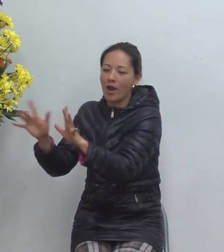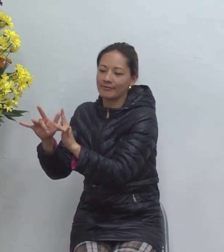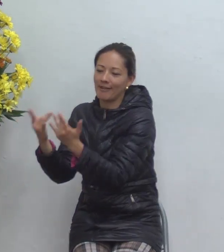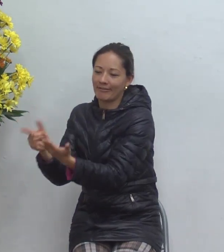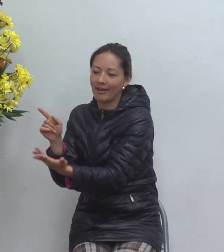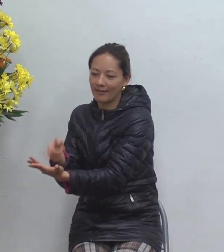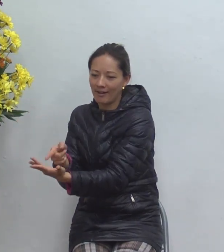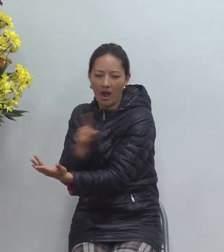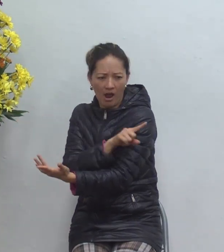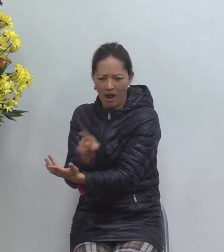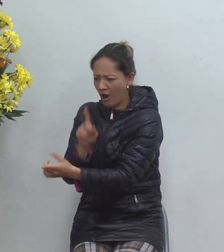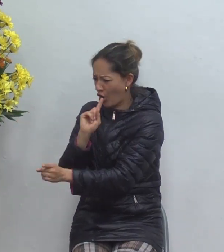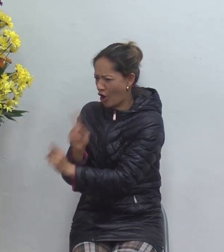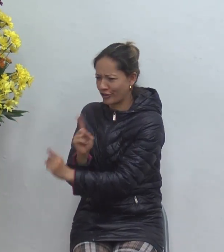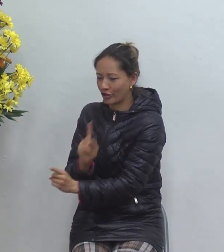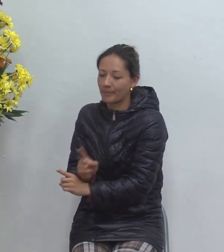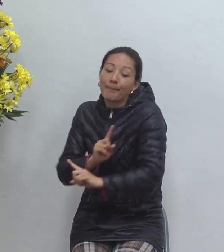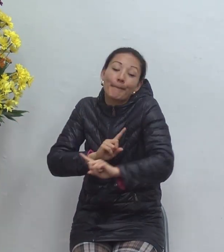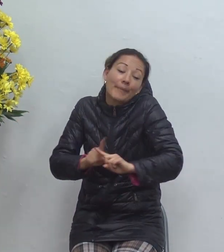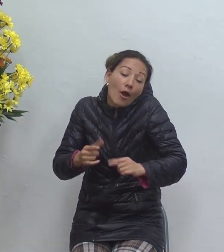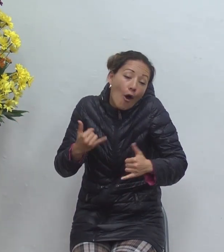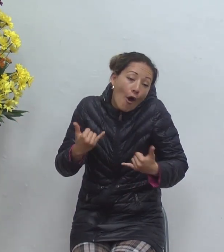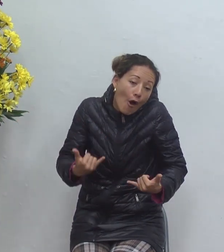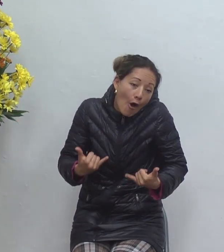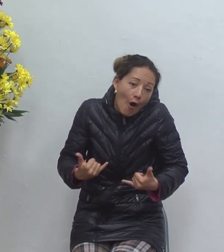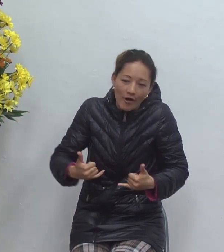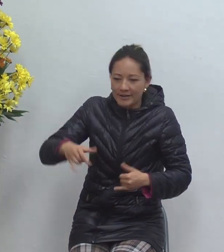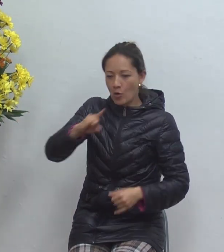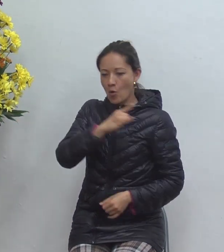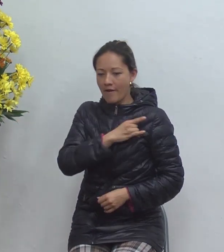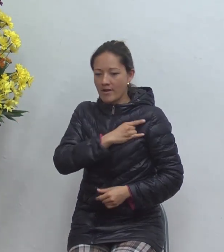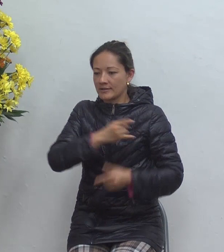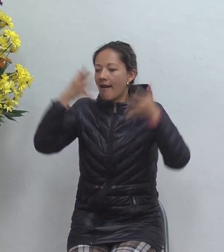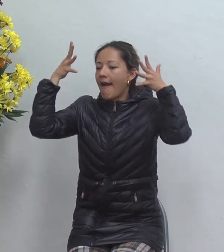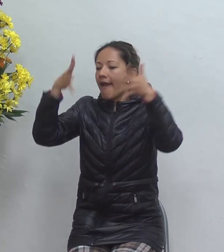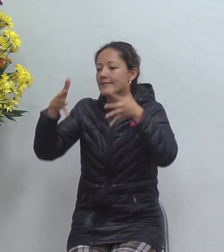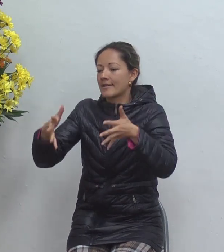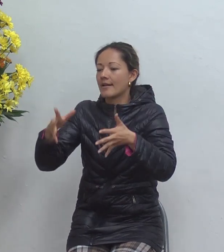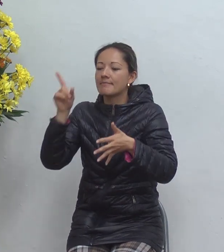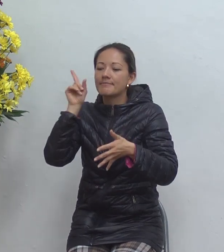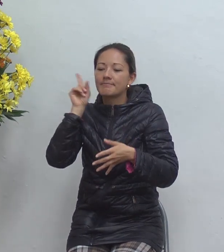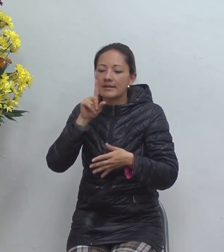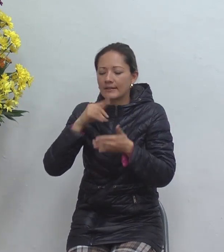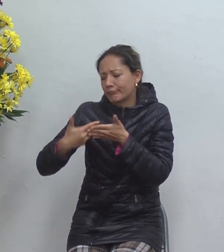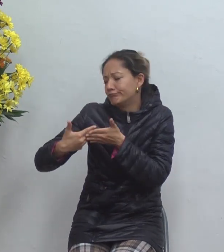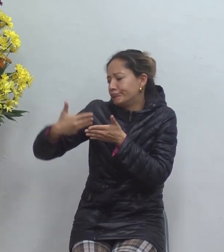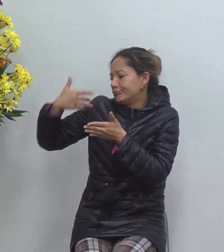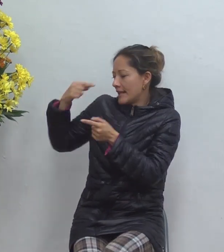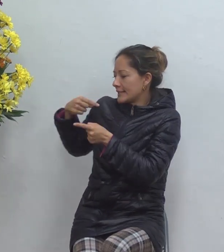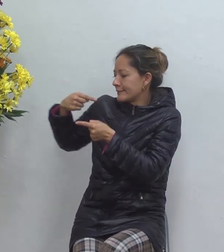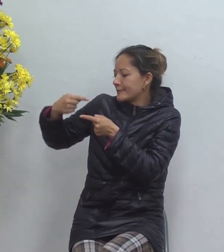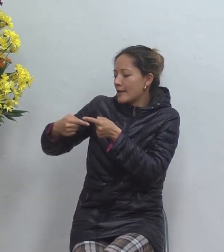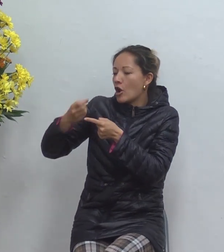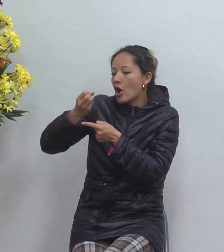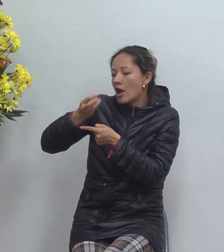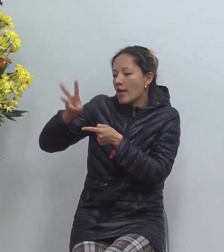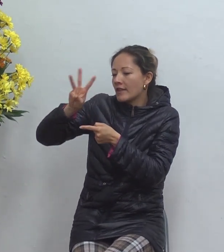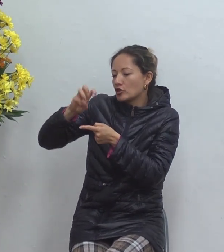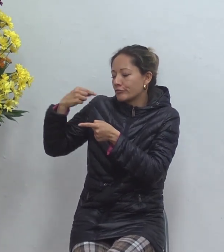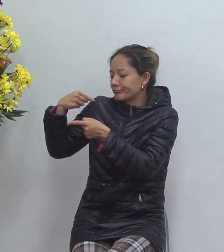las hipótesis mentirosas de los malvados del siglo 18 y 19 entiende que